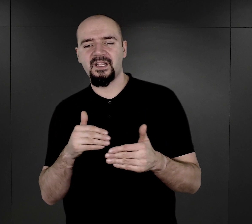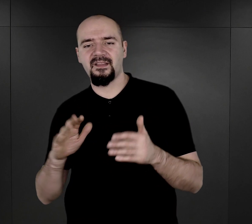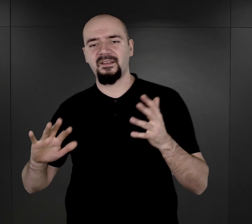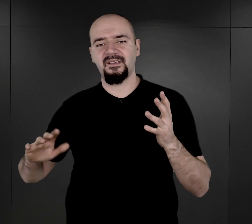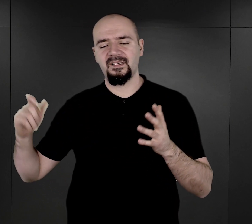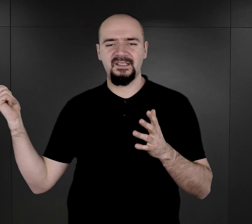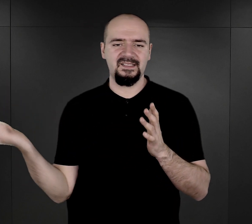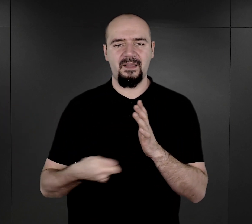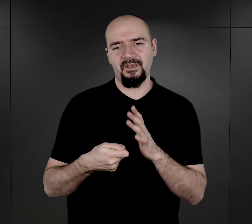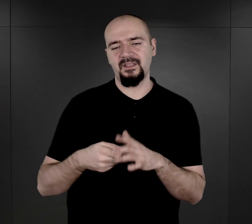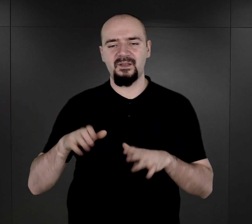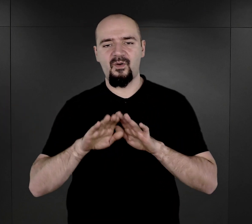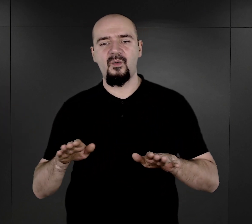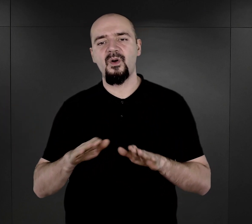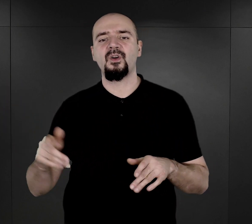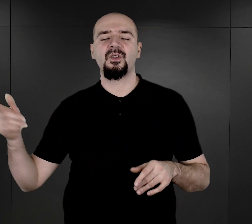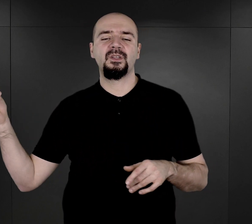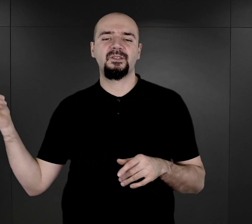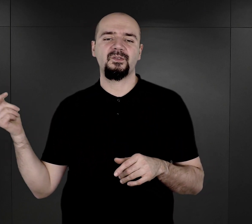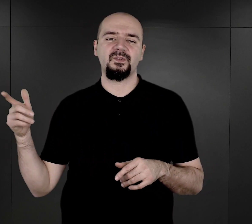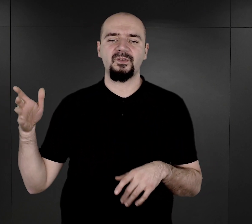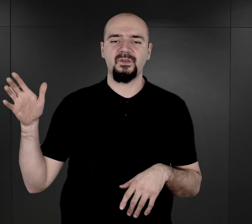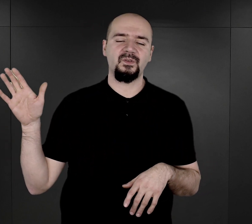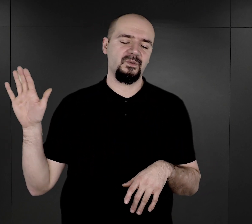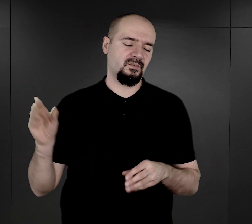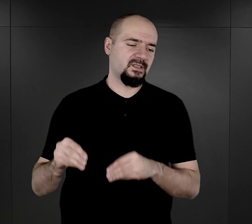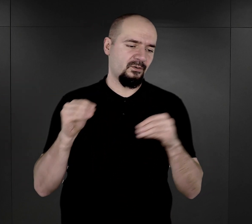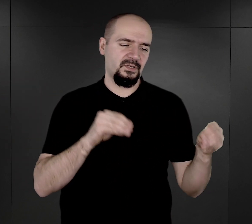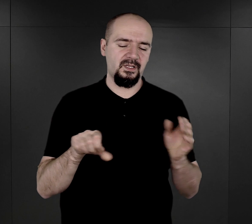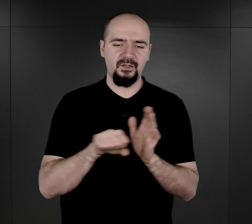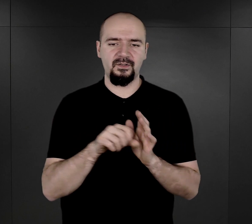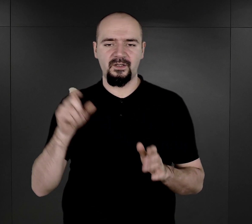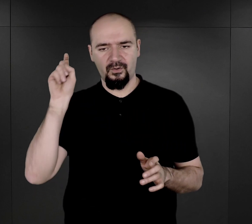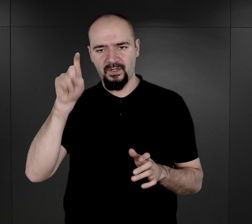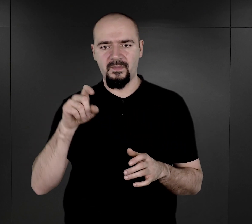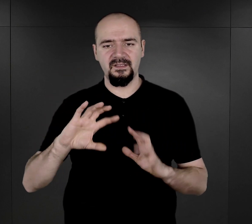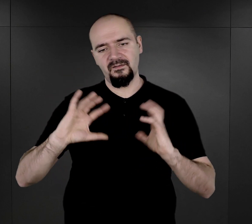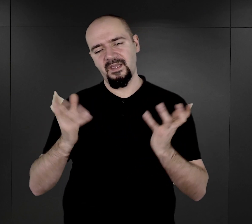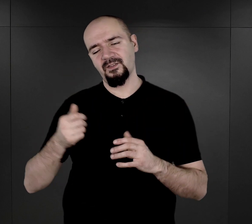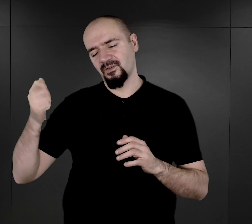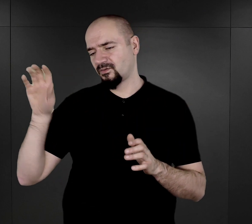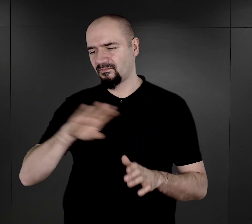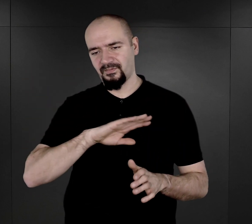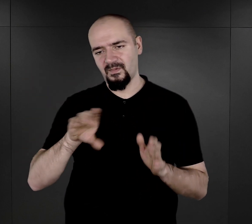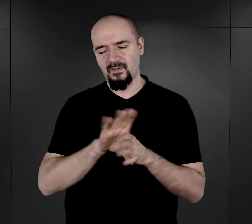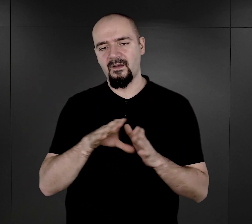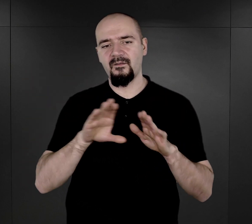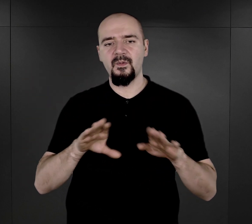zostały przeniesione w Głąbrzeszy, przeżyły. Większość zginęła w obozie. Jak obóz romski wyglądał w oczach esesmanów?